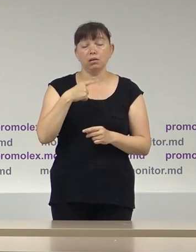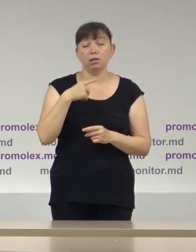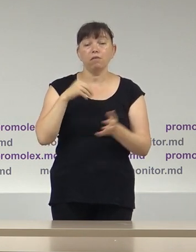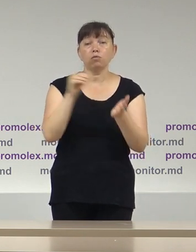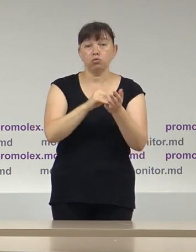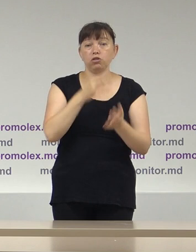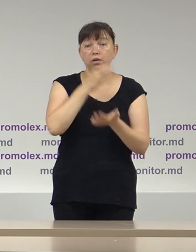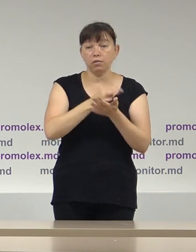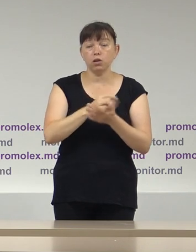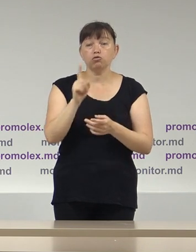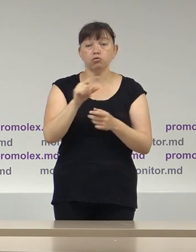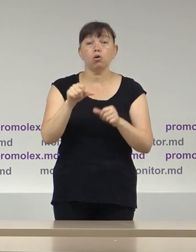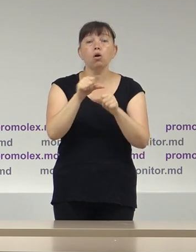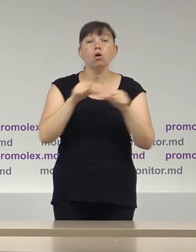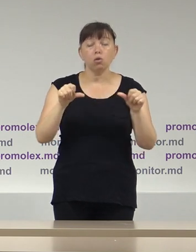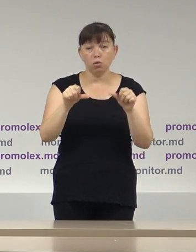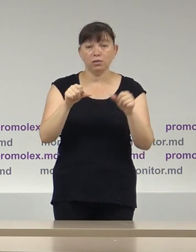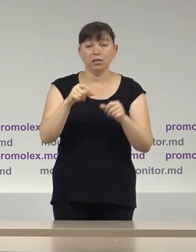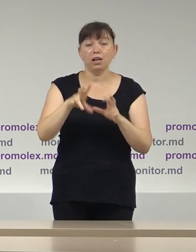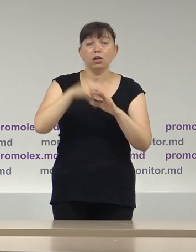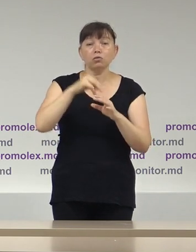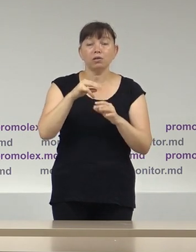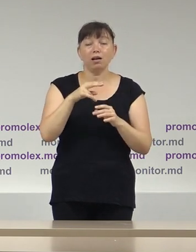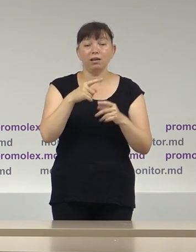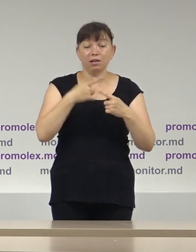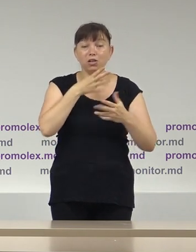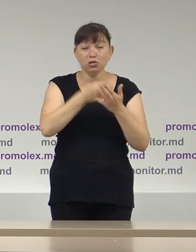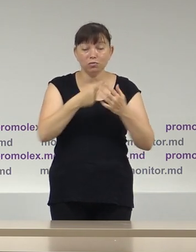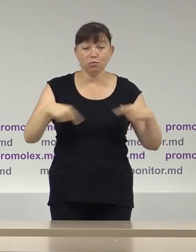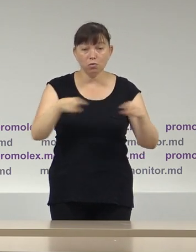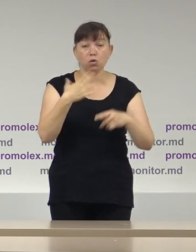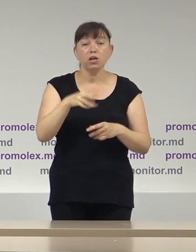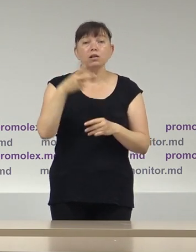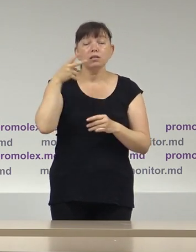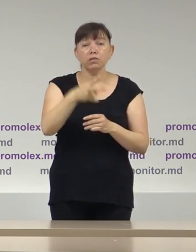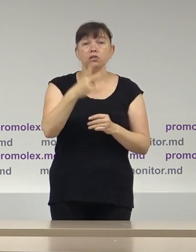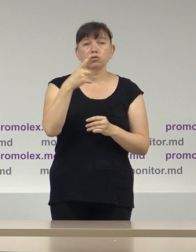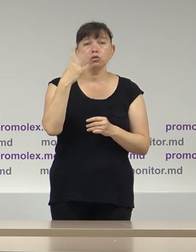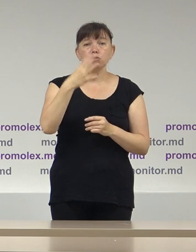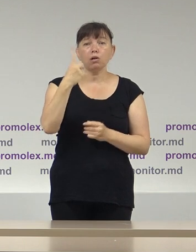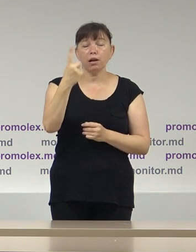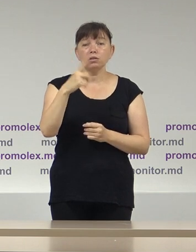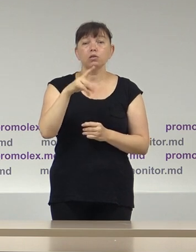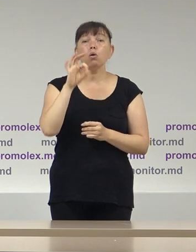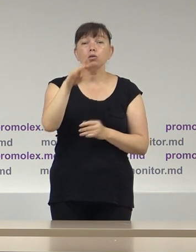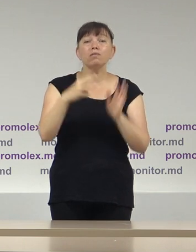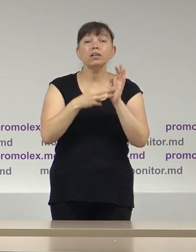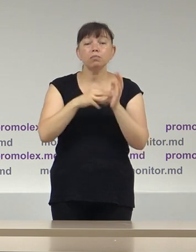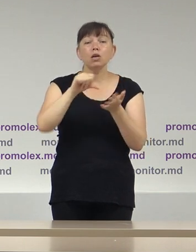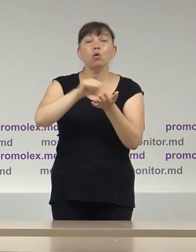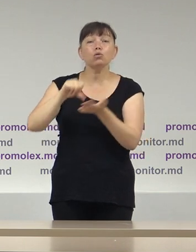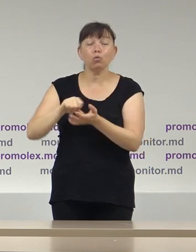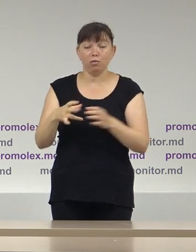în raport că Consiliul Electoral circunscripției au acreditat cel puțin 2141 de observători din partea a 8 concurenți,